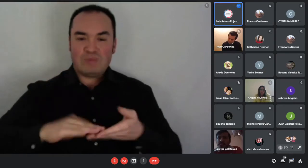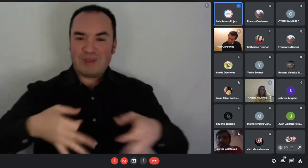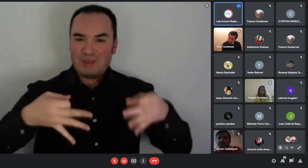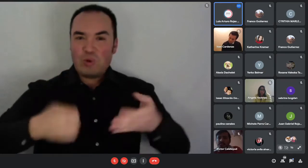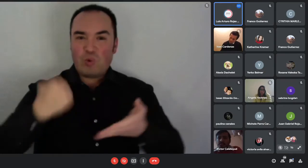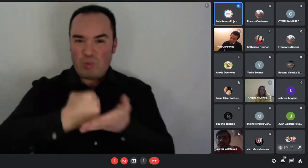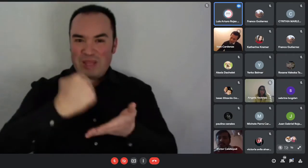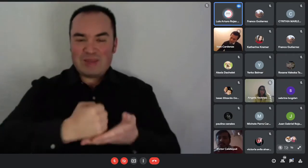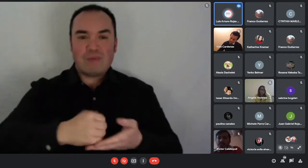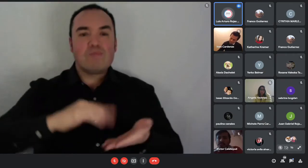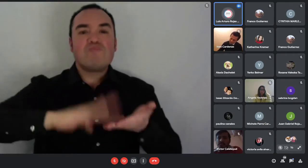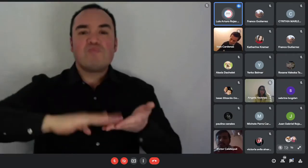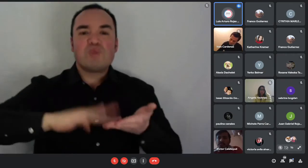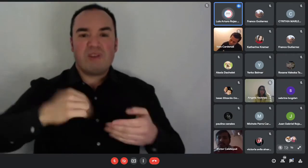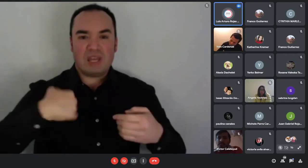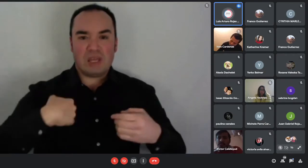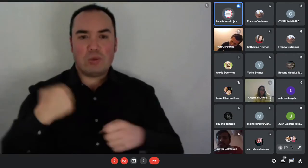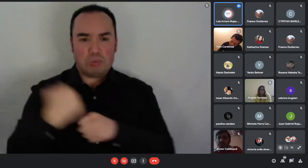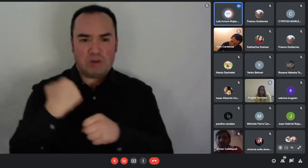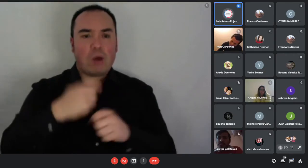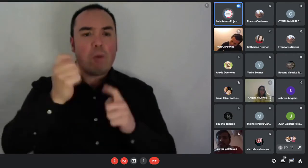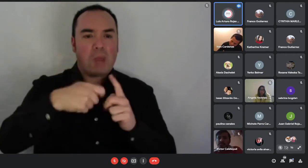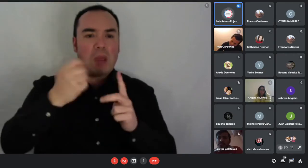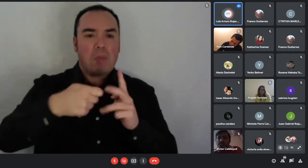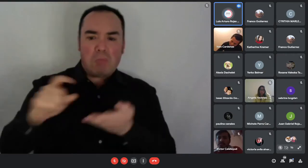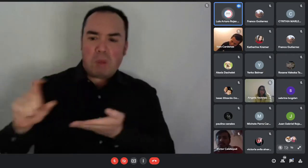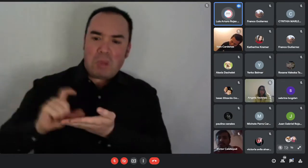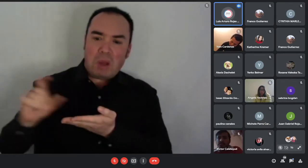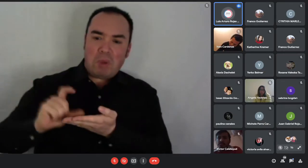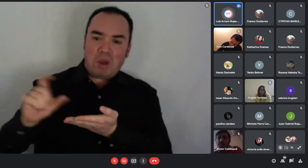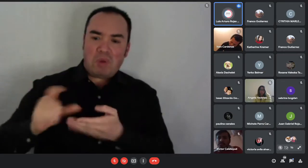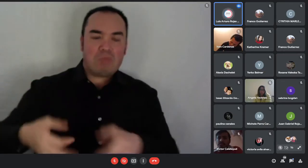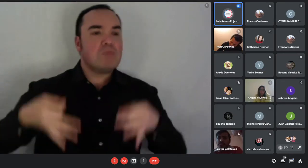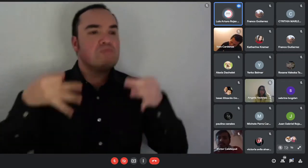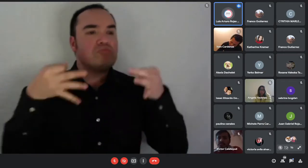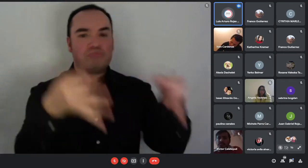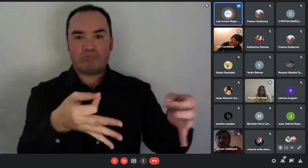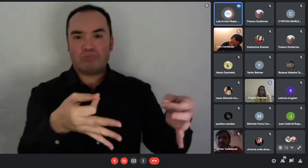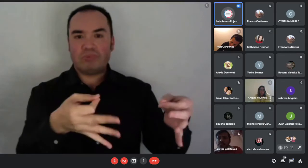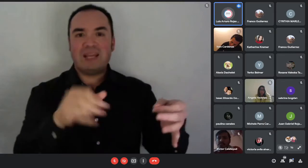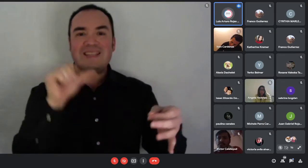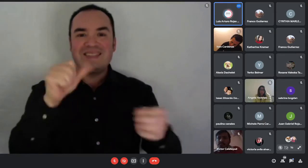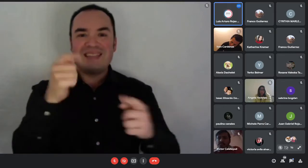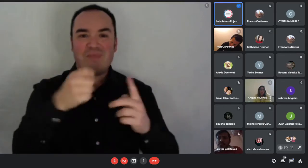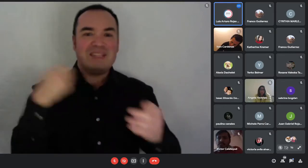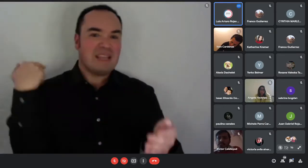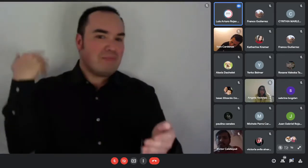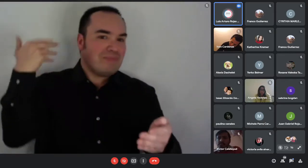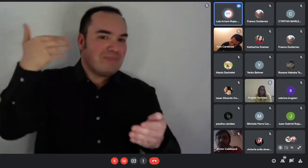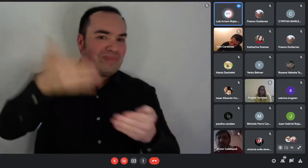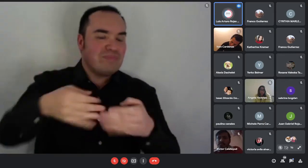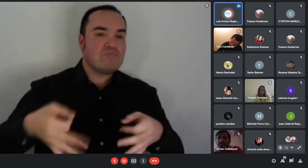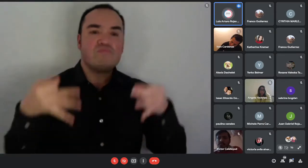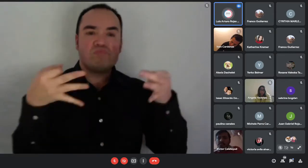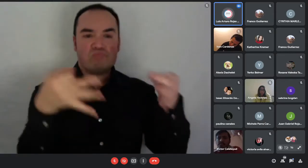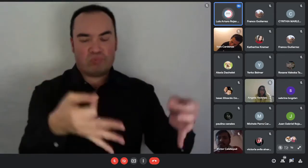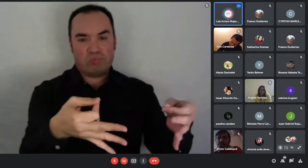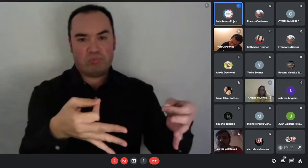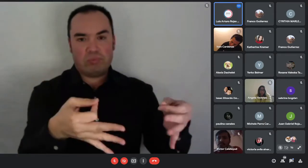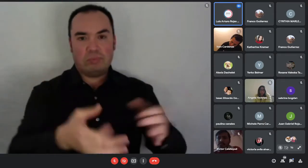presentar, de acuerdo a los seis últimos meses antes de la postulación, las seis últimas liquidaciones, las seis últimas